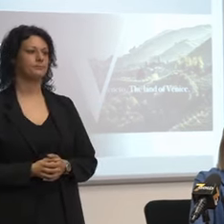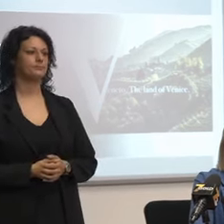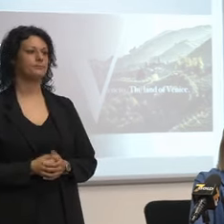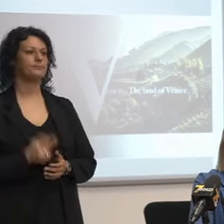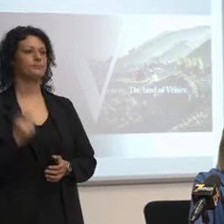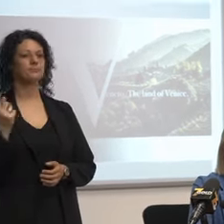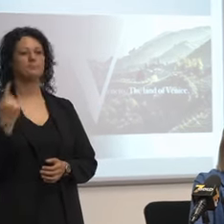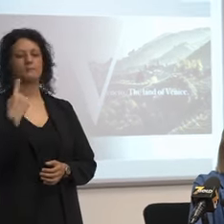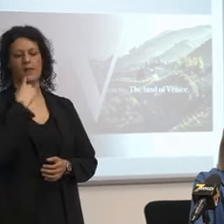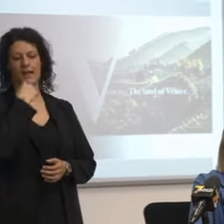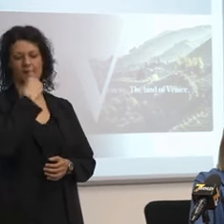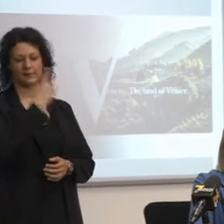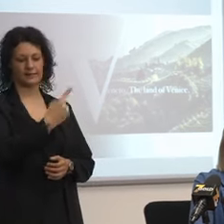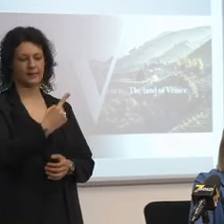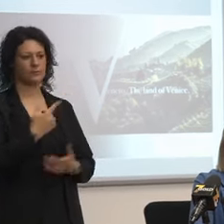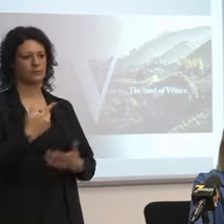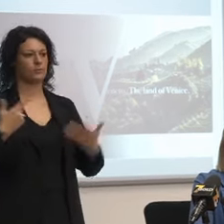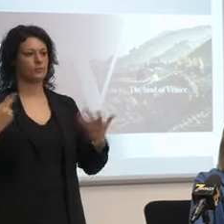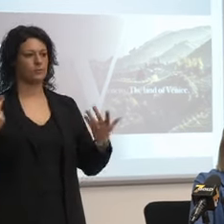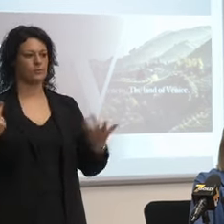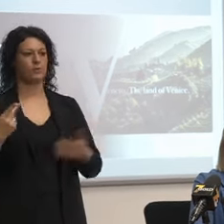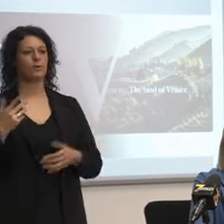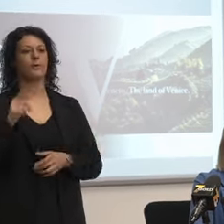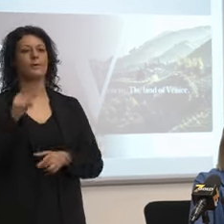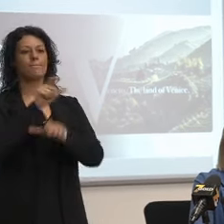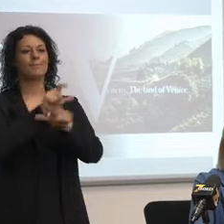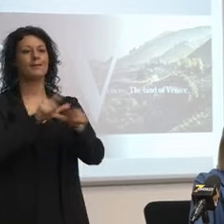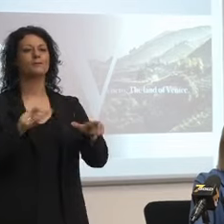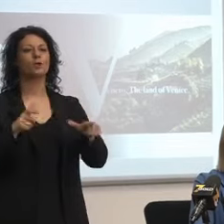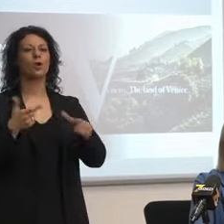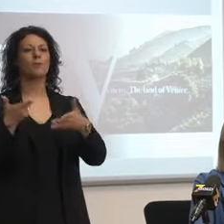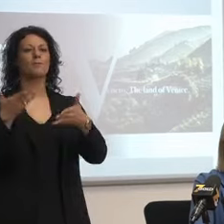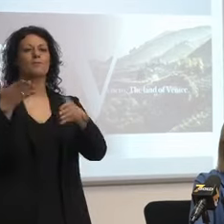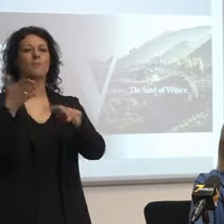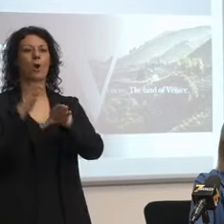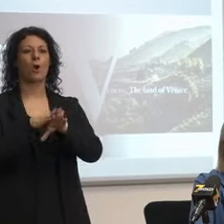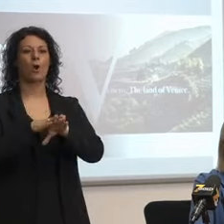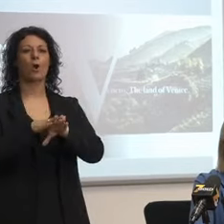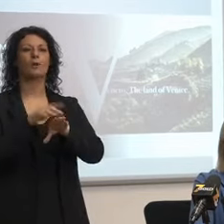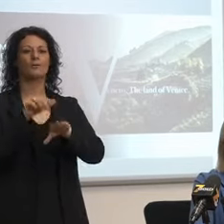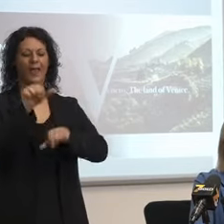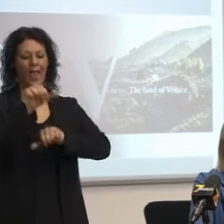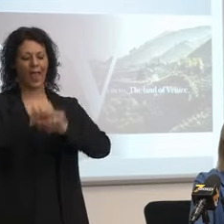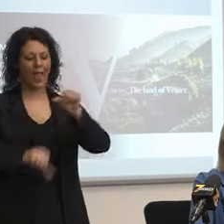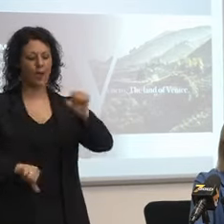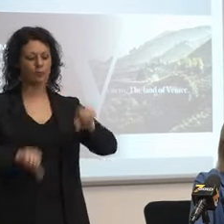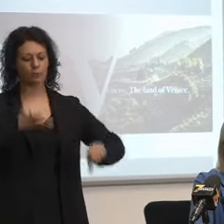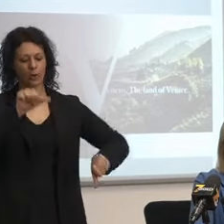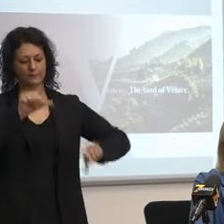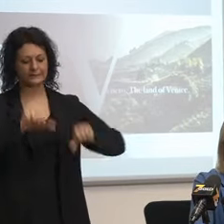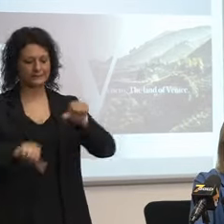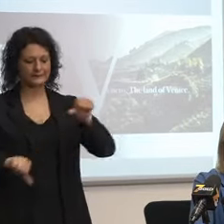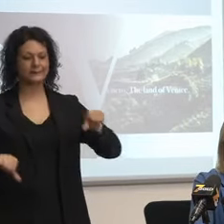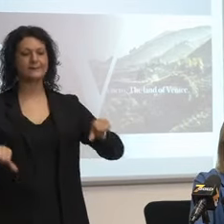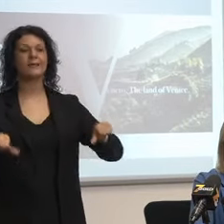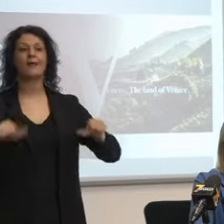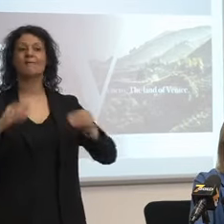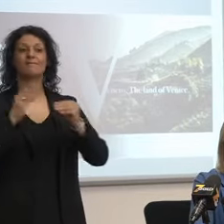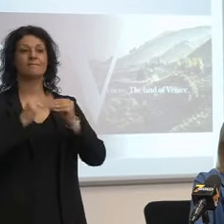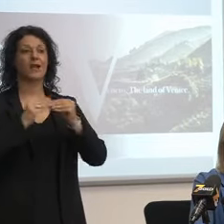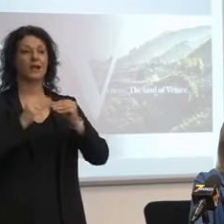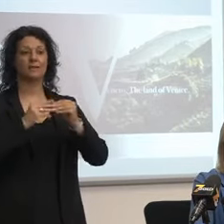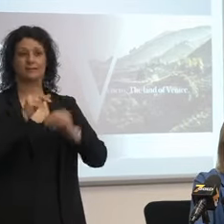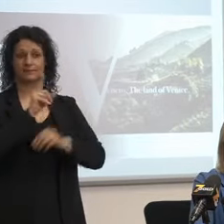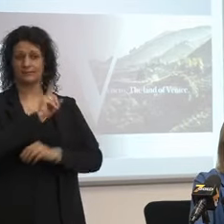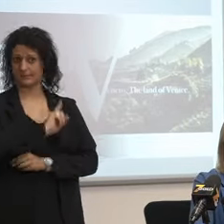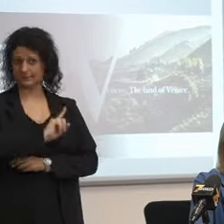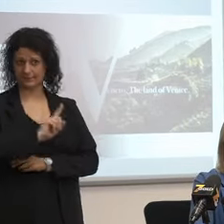autopsie non sono state fatte perché in quanto il